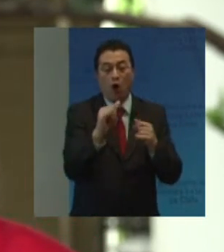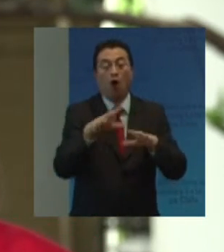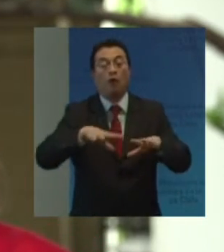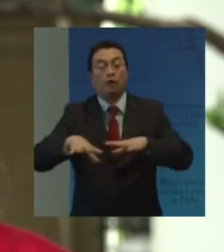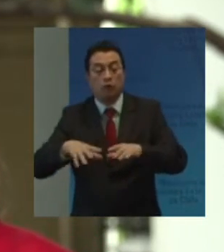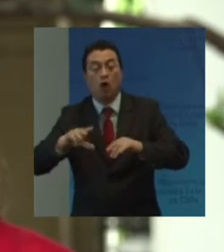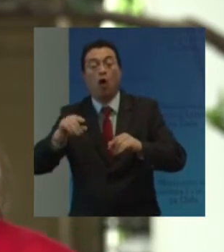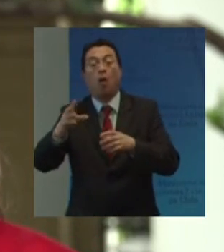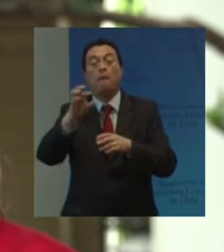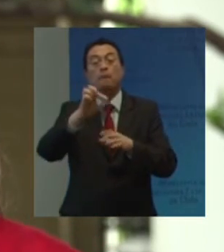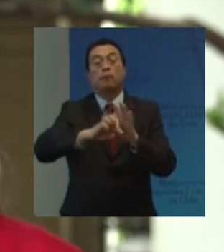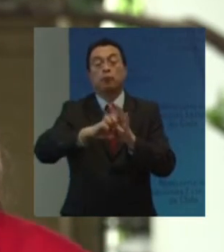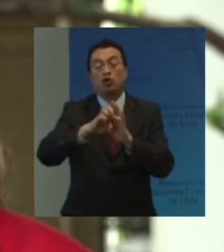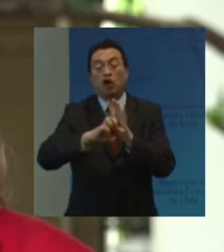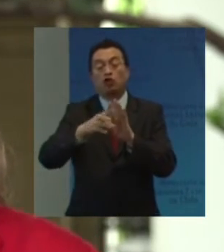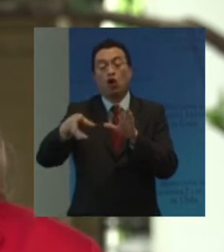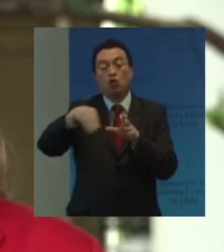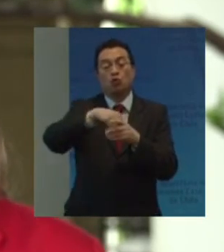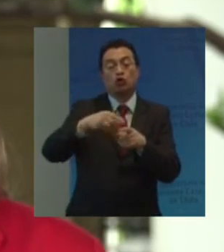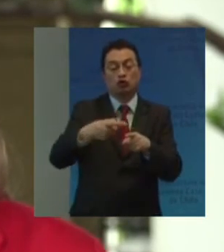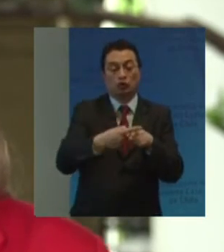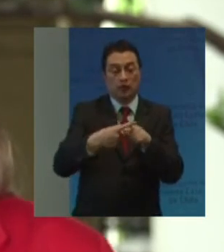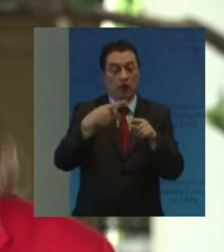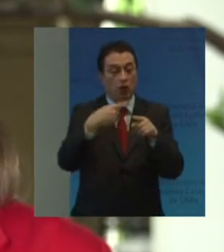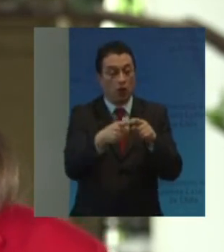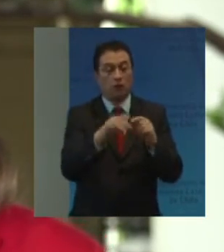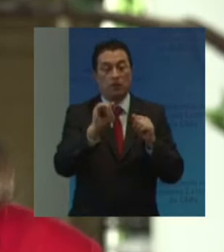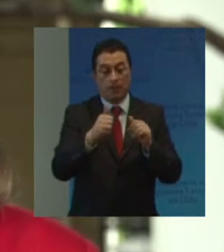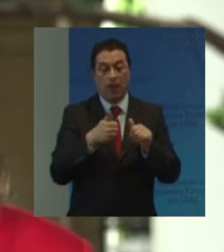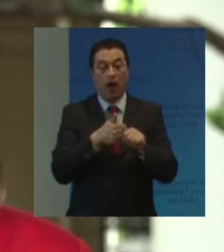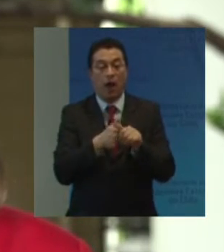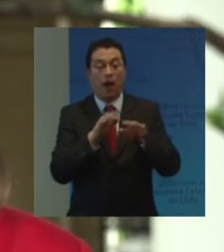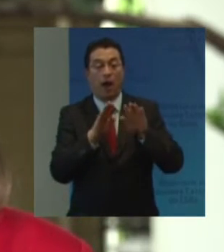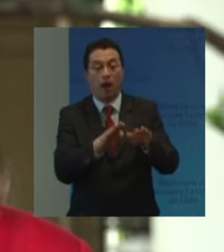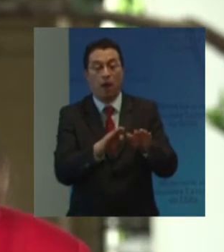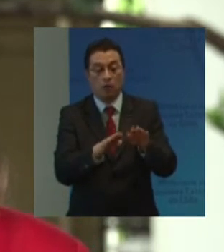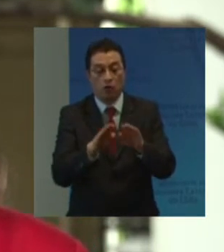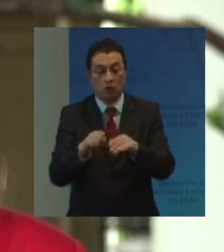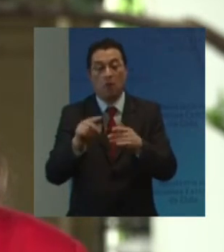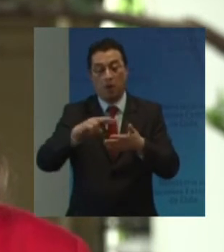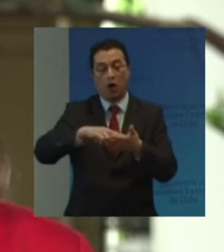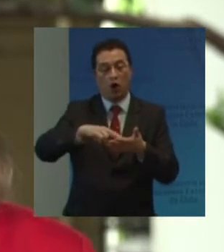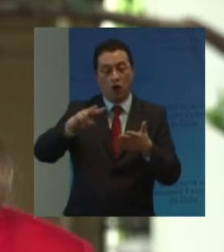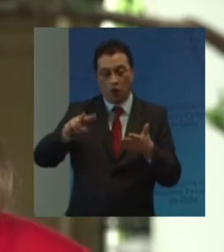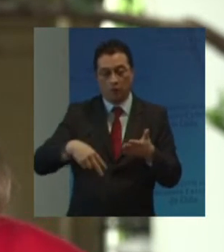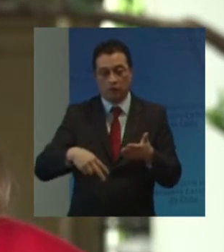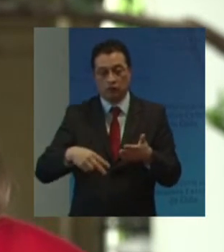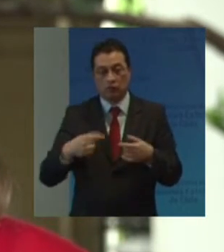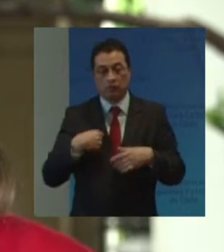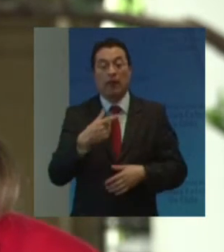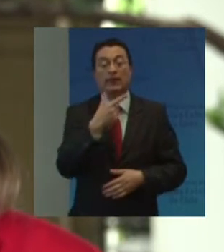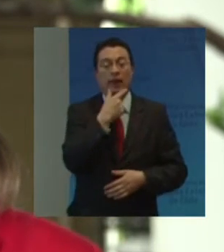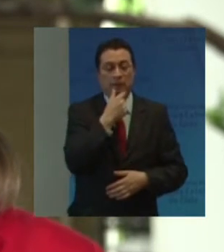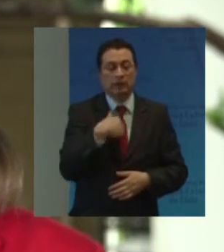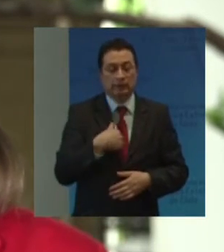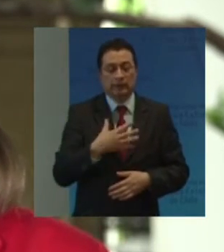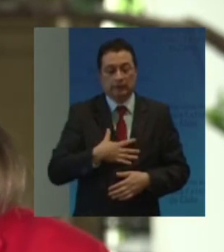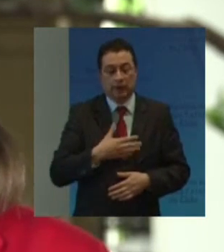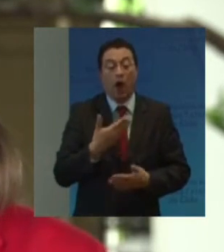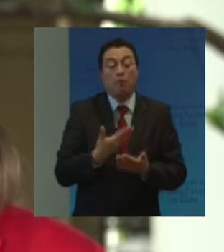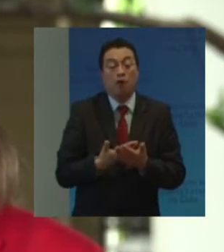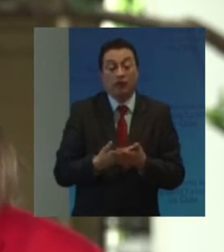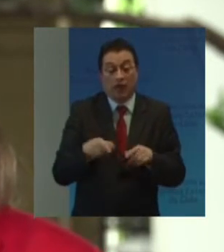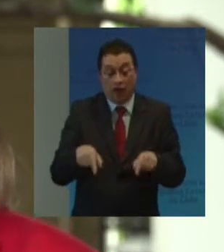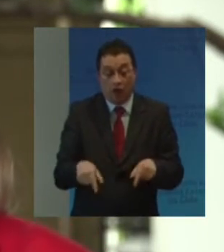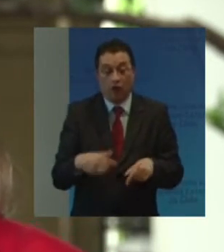proyectos De inclusión social Entre otras acciones Para apoyarles En la implementación De estas convenciones Deseo también Aprovechar este espacio